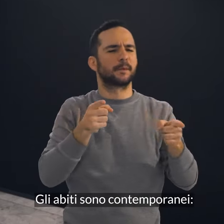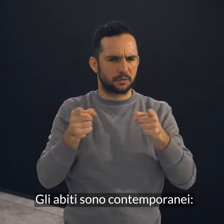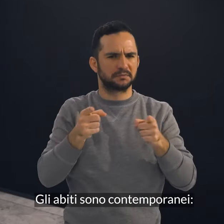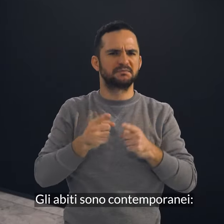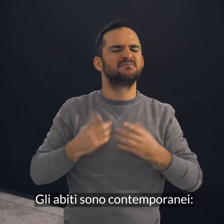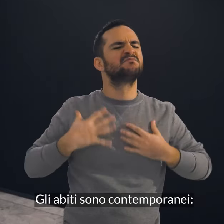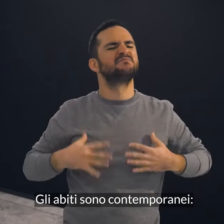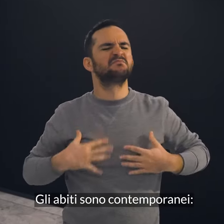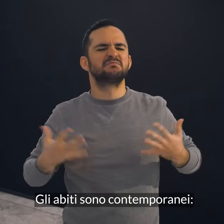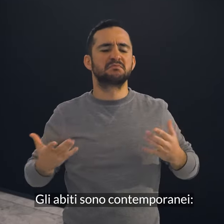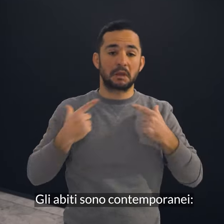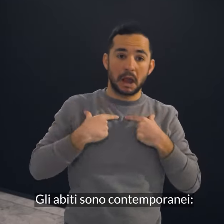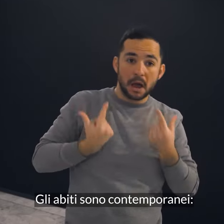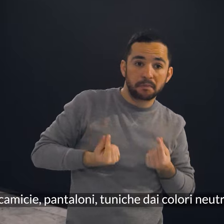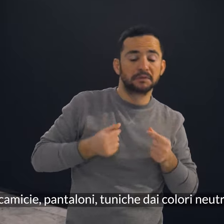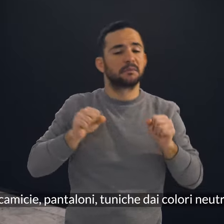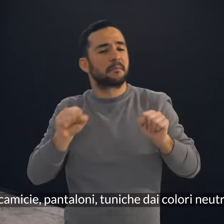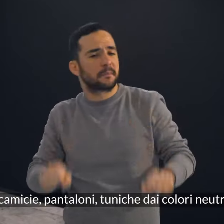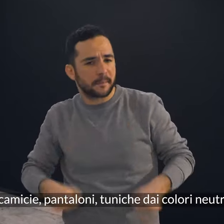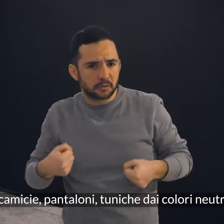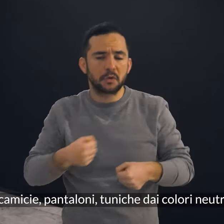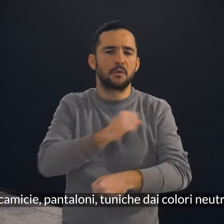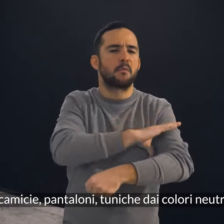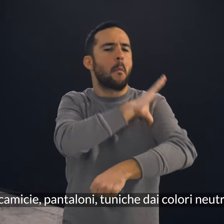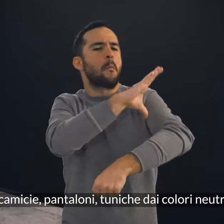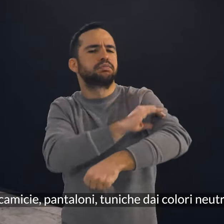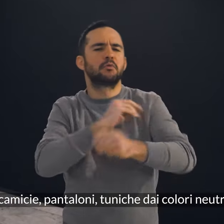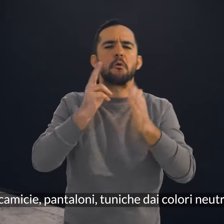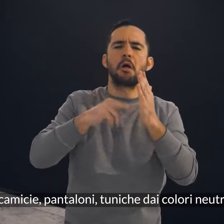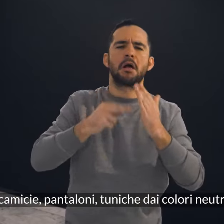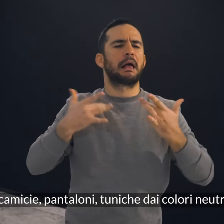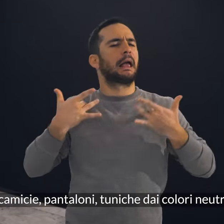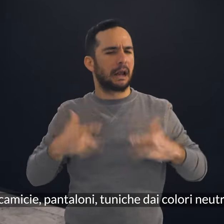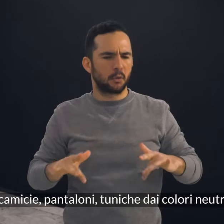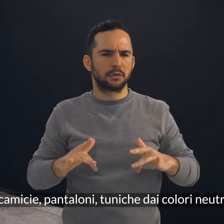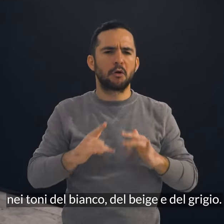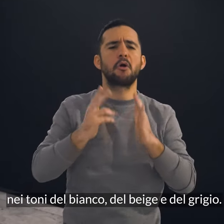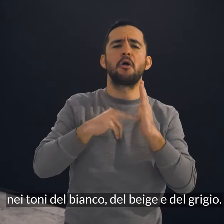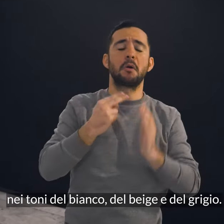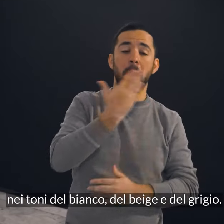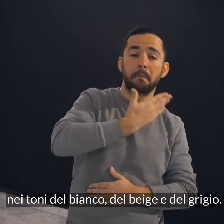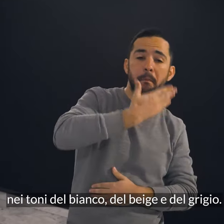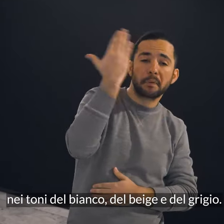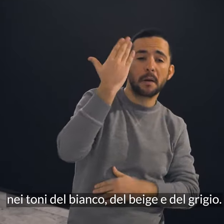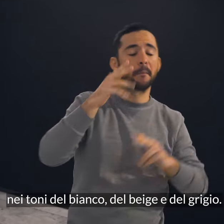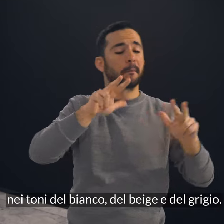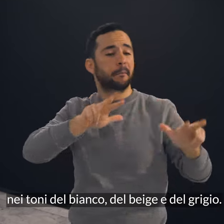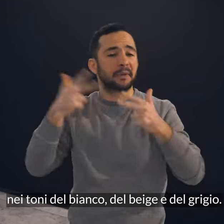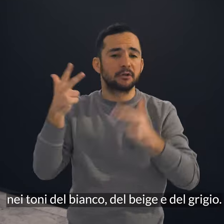abiti sono contemporanei, camice, pantaloni, tuniche dai colori neutri, nei toni del bianco, del beige